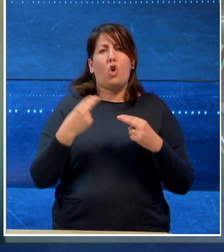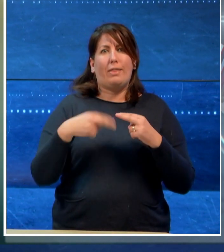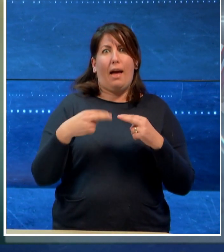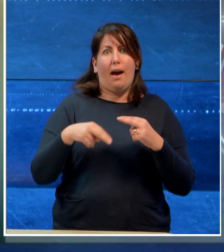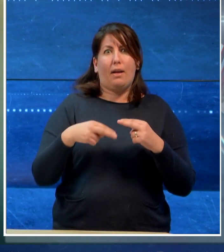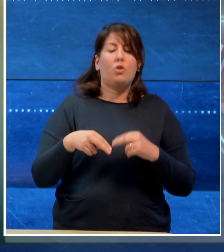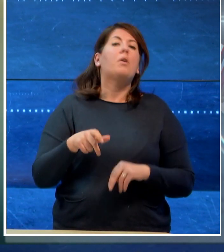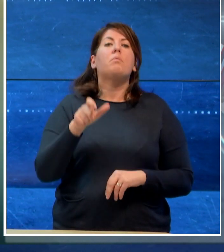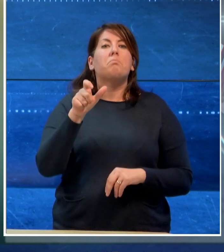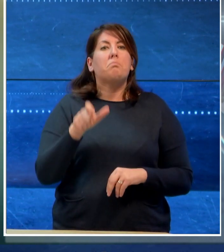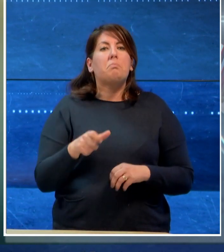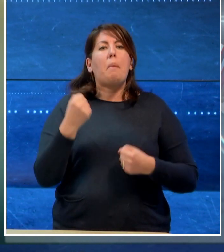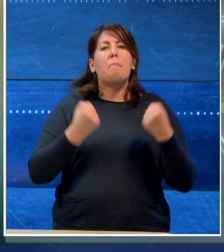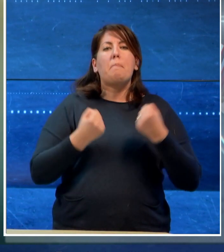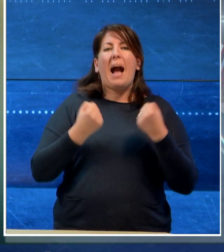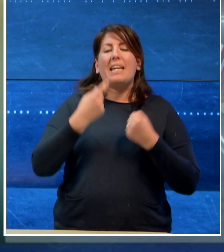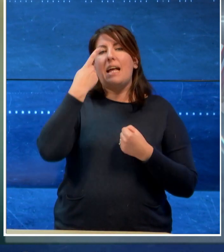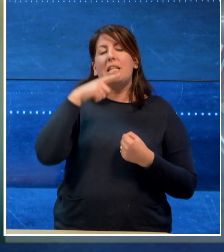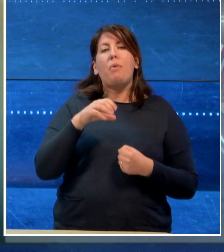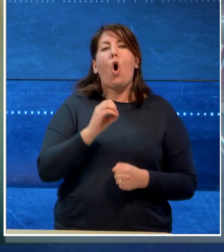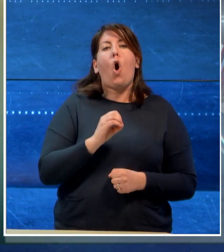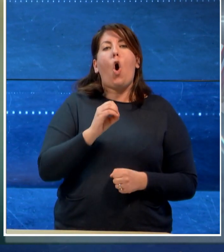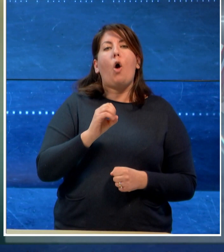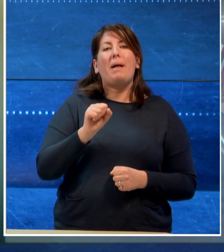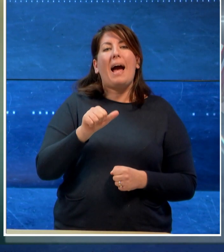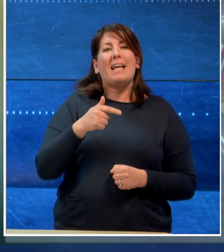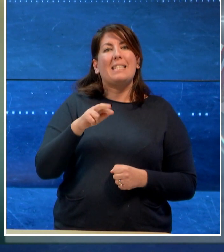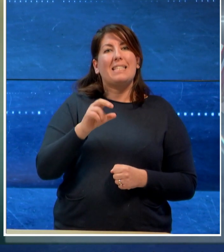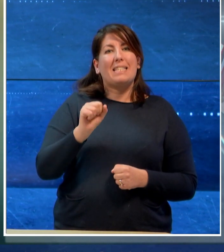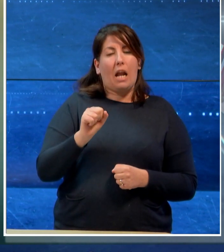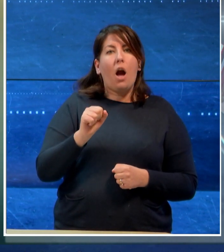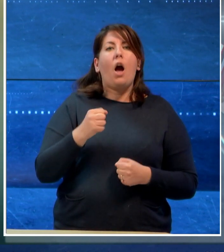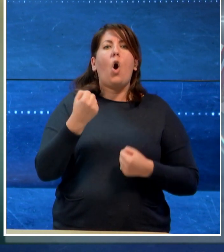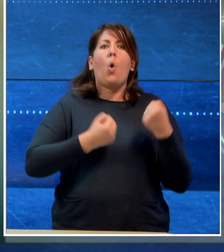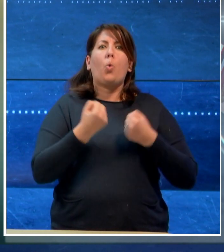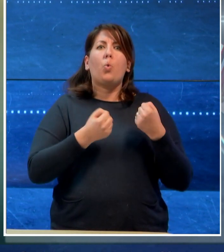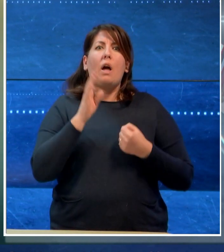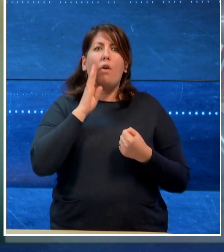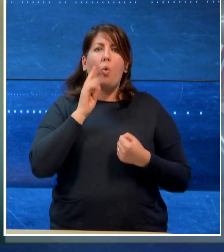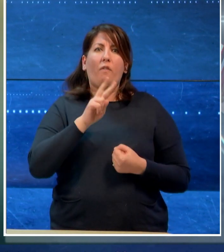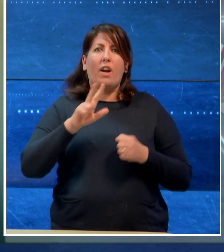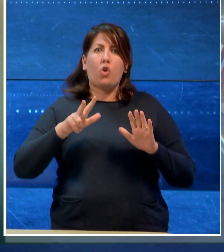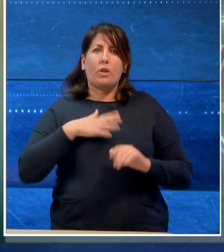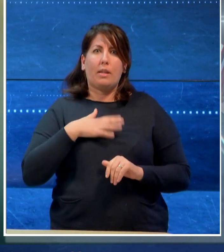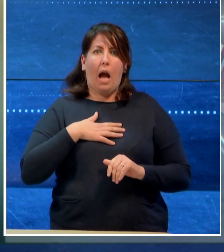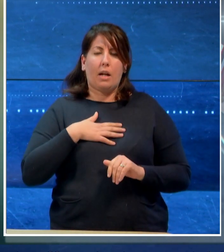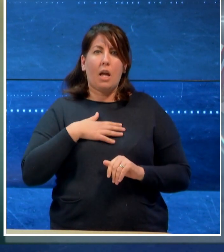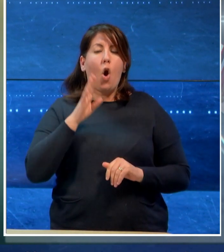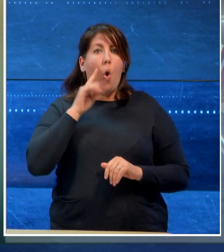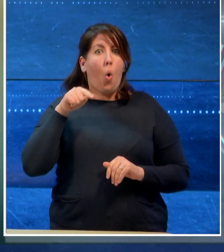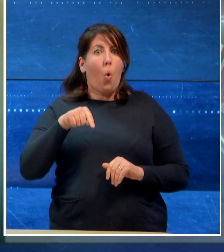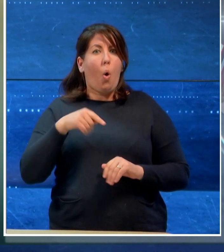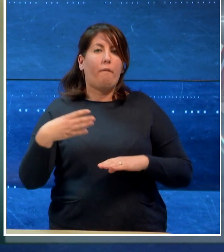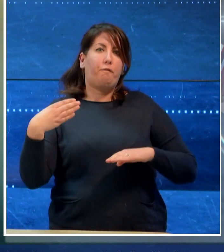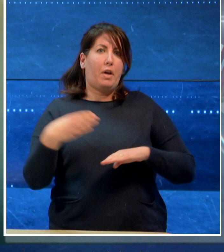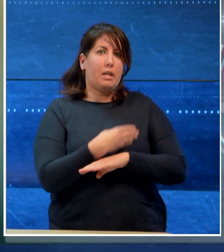a bordo di una Opel Astra guidata da un ventottenne rimasto gravemente ferito. L